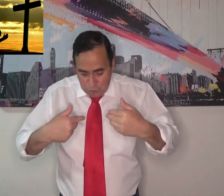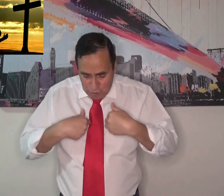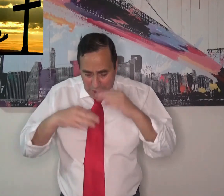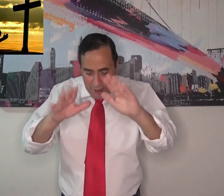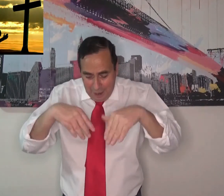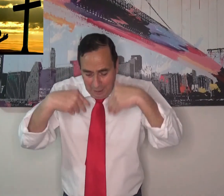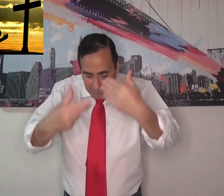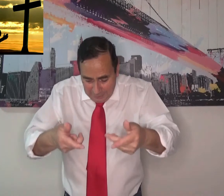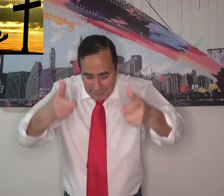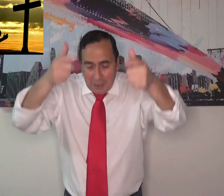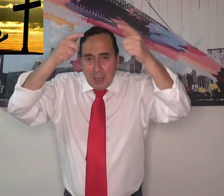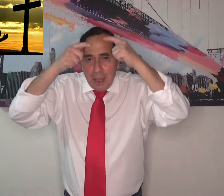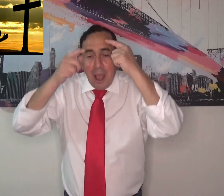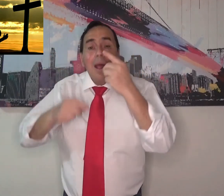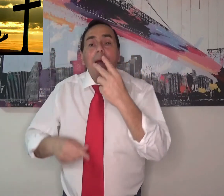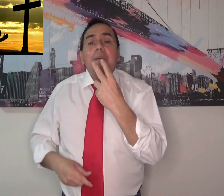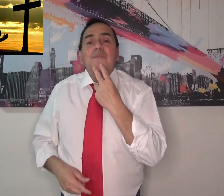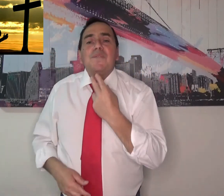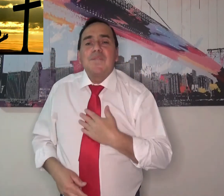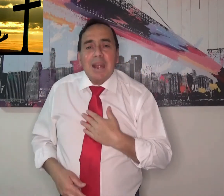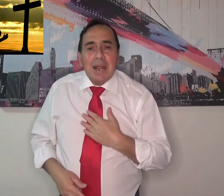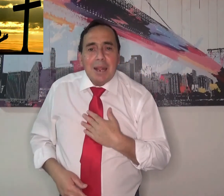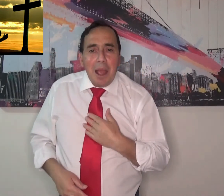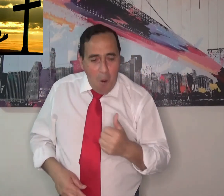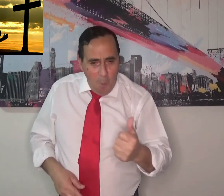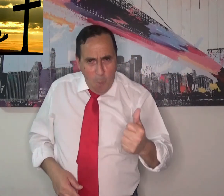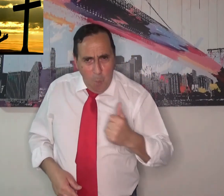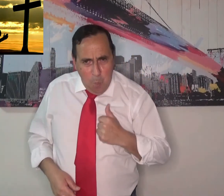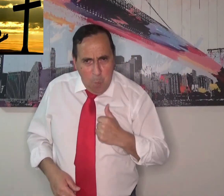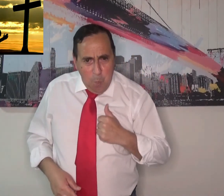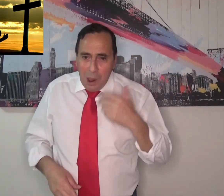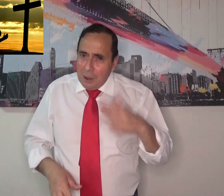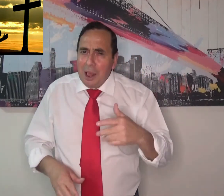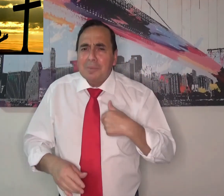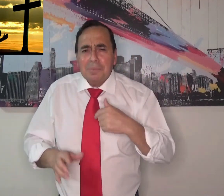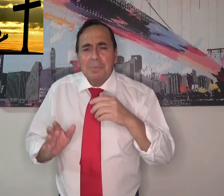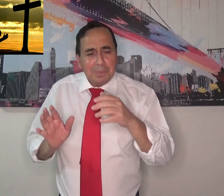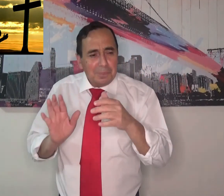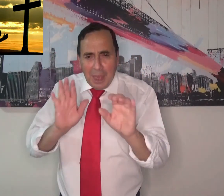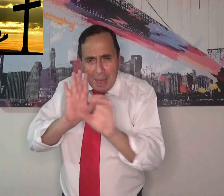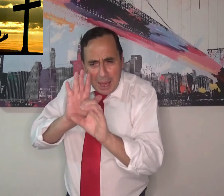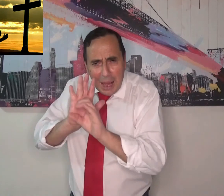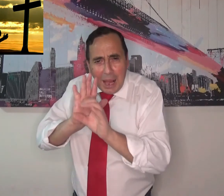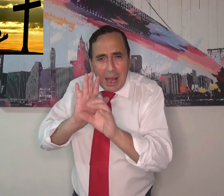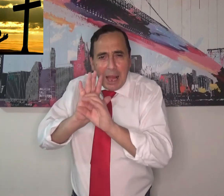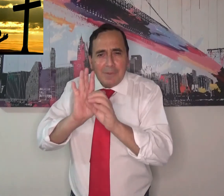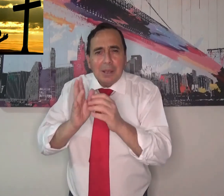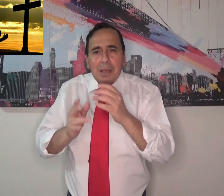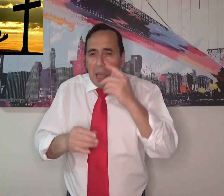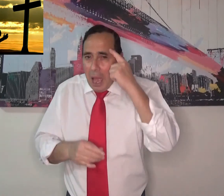Y si nosotros llegamos a morir, también tenemos que entender que igualmente tendremos